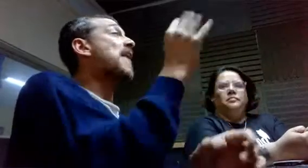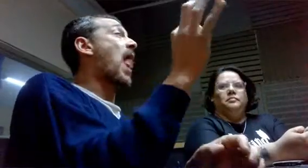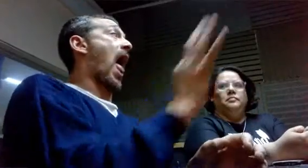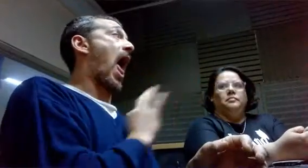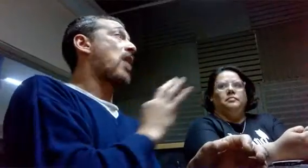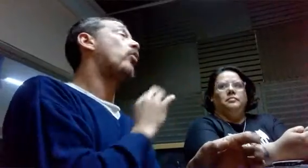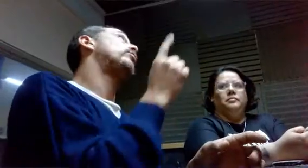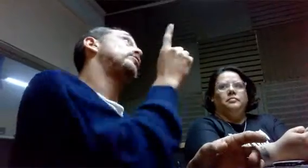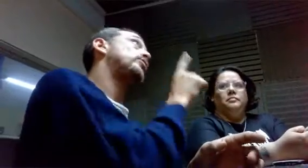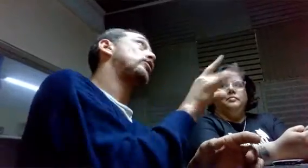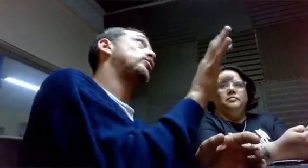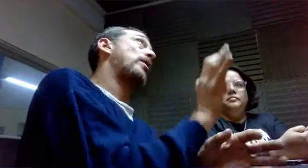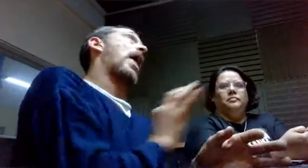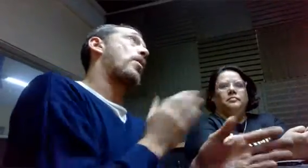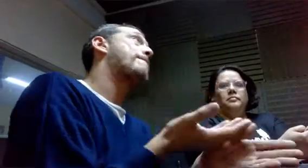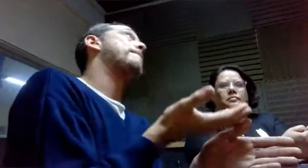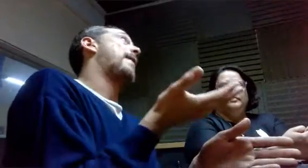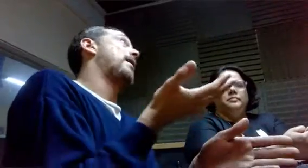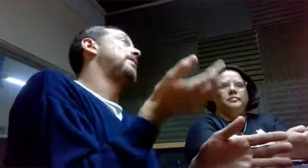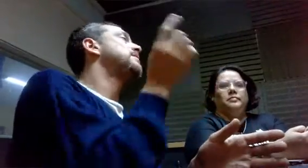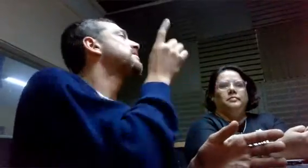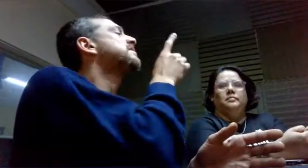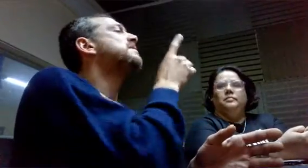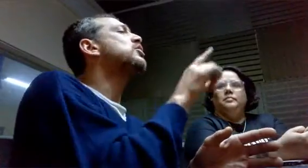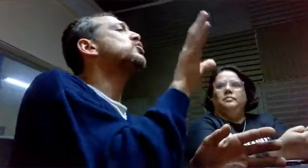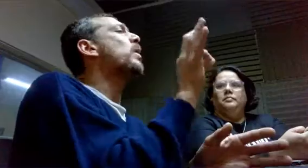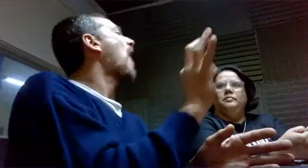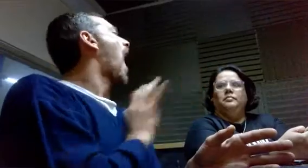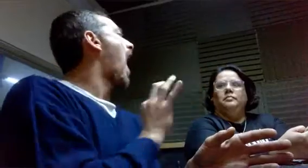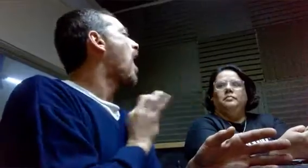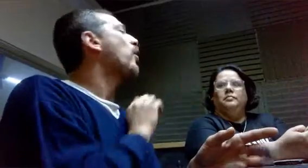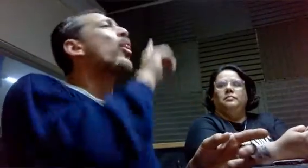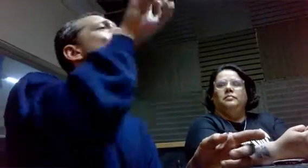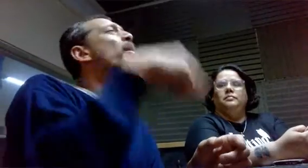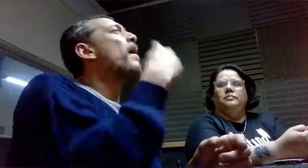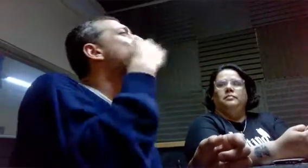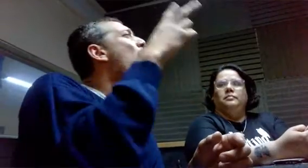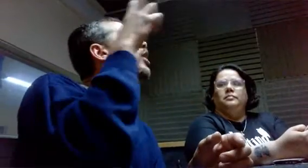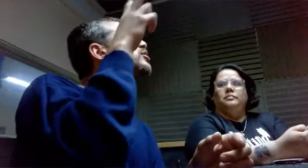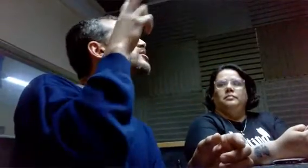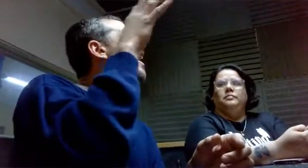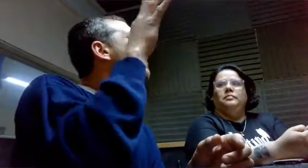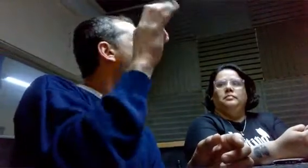muchas fallas. Y en todo, ¿sínto cuánto? 150 años. En